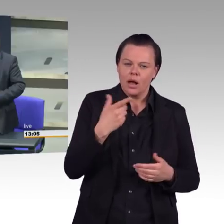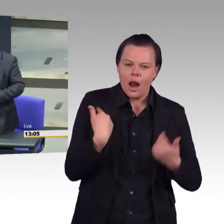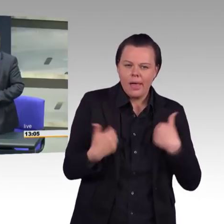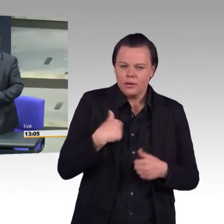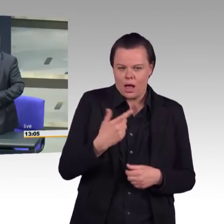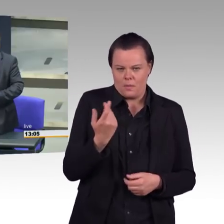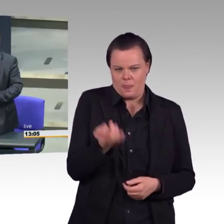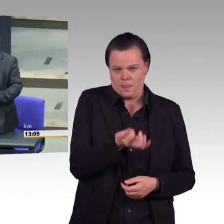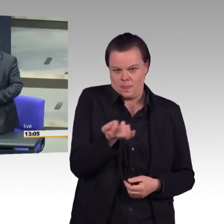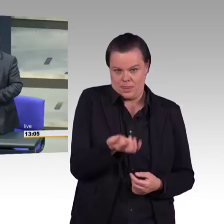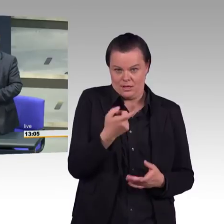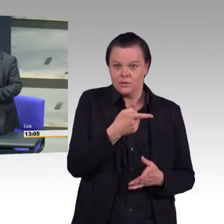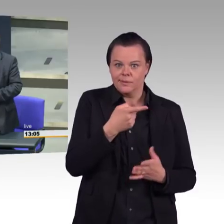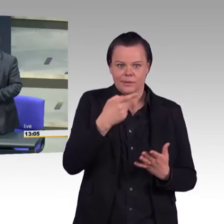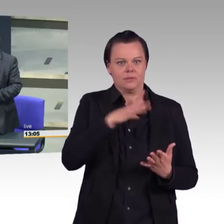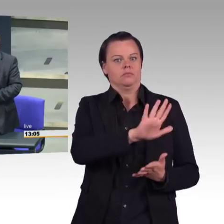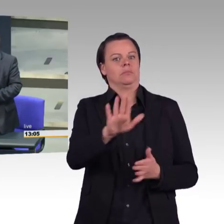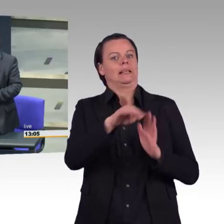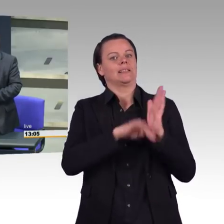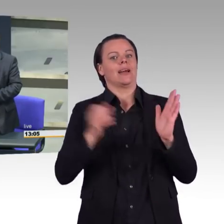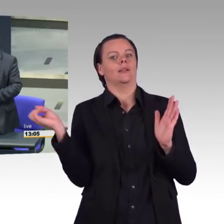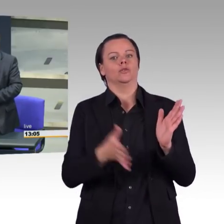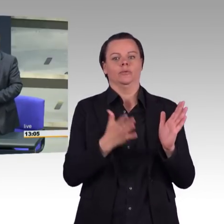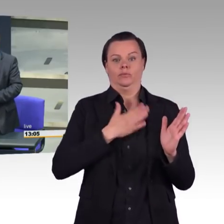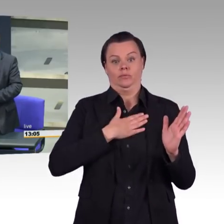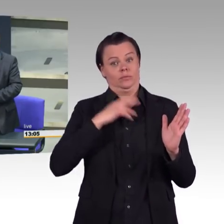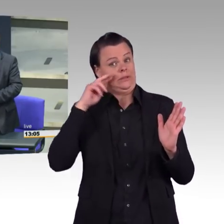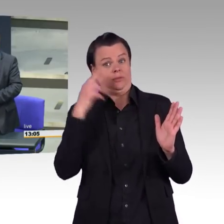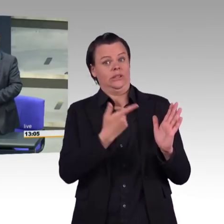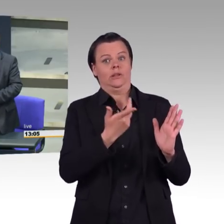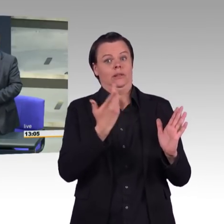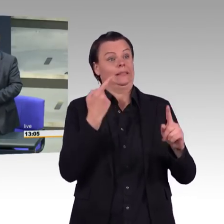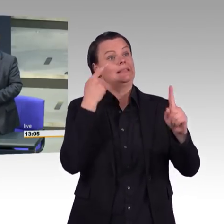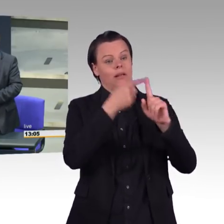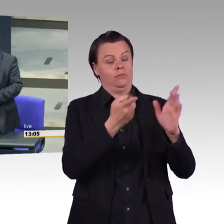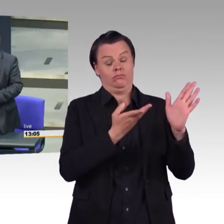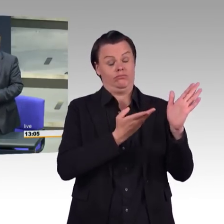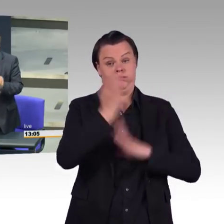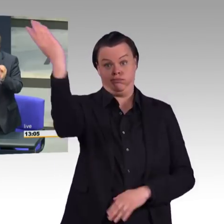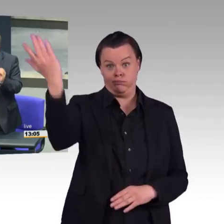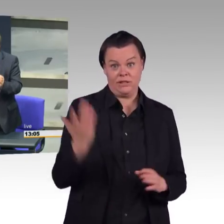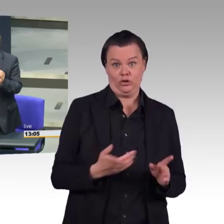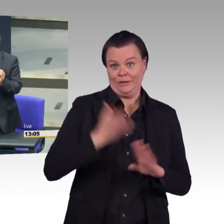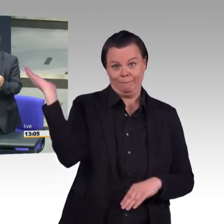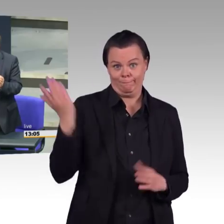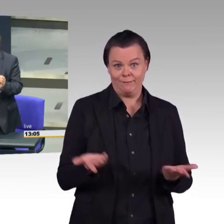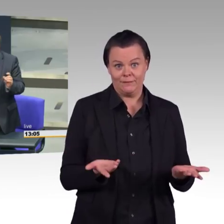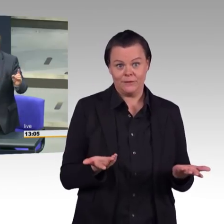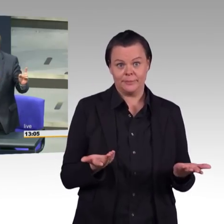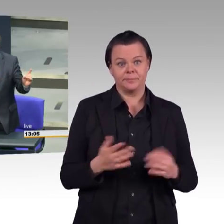Herr Lemmel, finde das, ehrlich gesagt, eine Unverschämtheit, was Sie hier zum Besten geben. Weil Sie, wenn ich nicht irre, sind